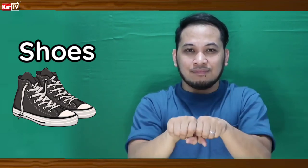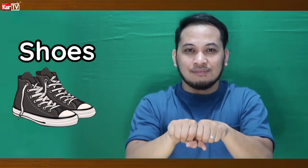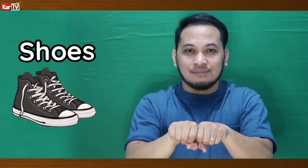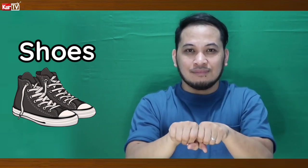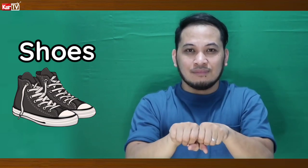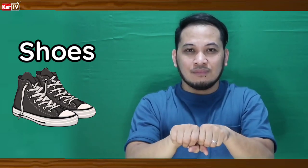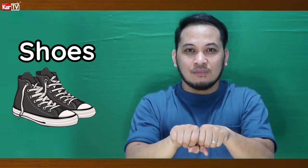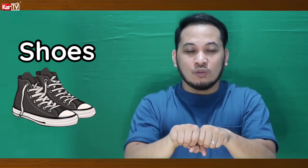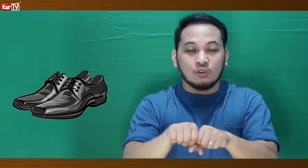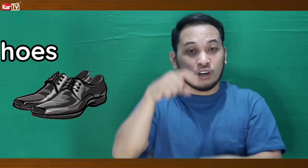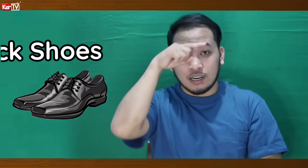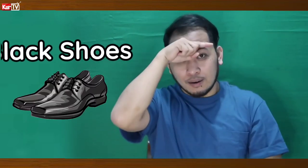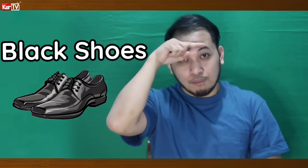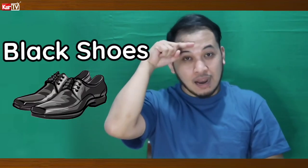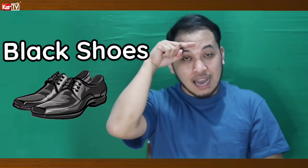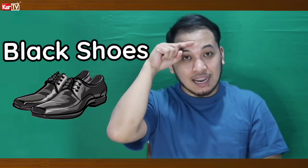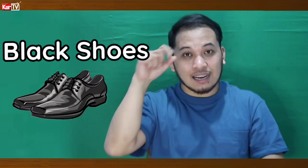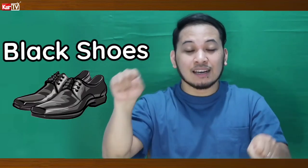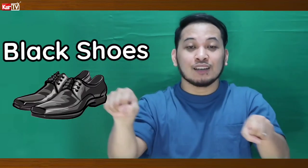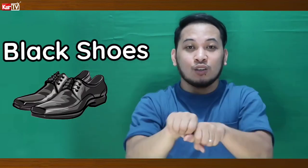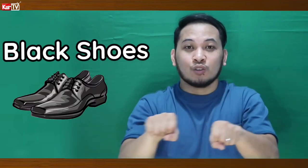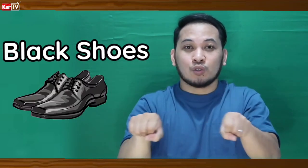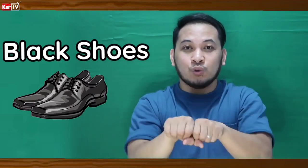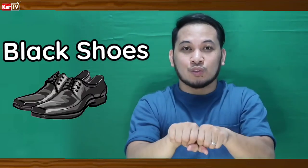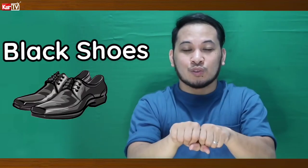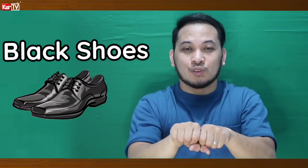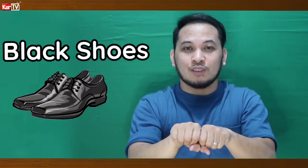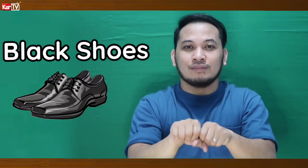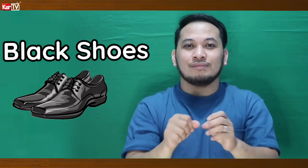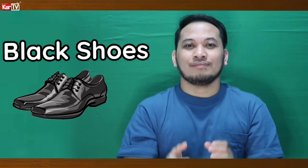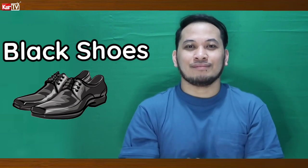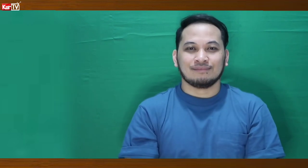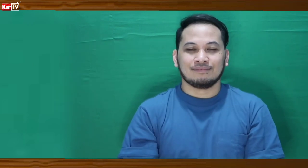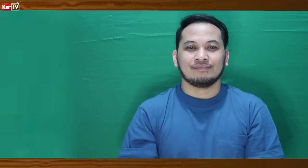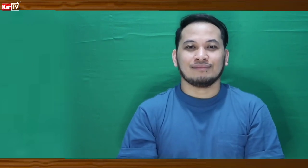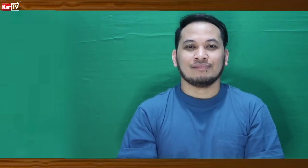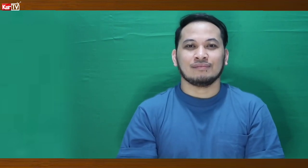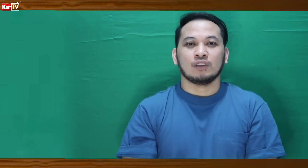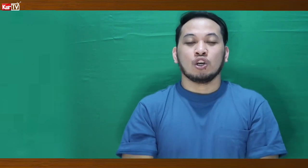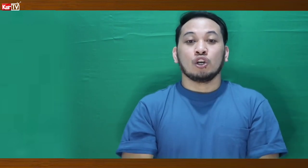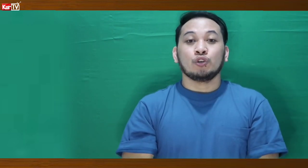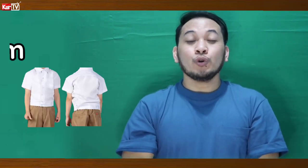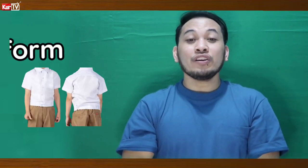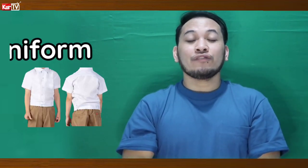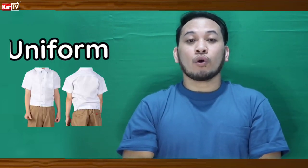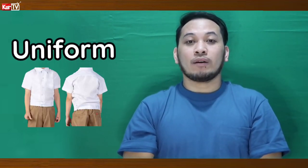Or black shoes Uniform